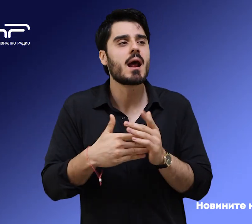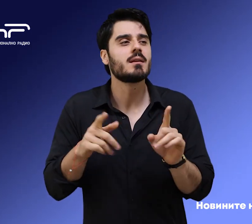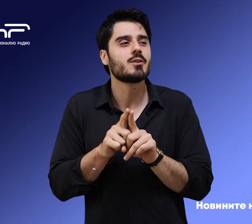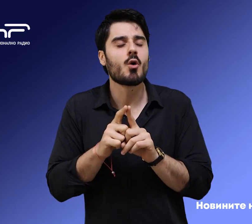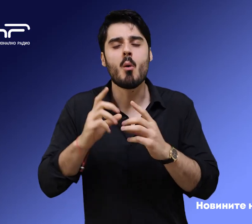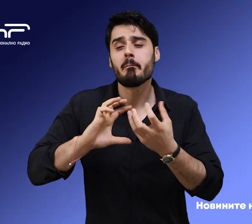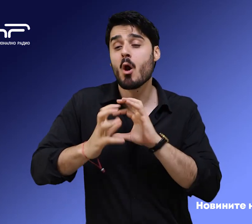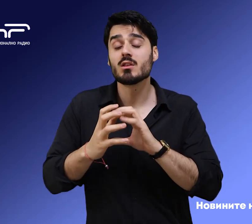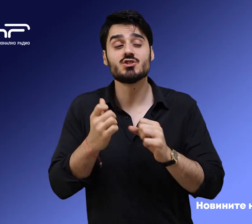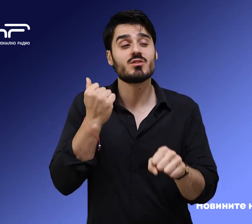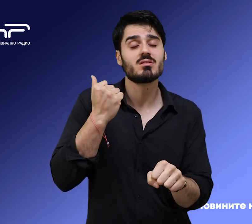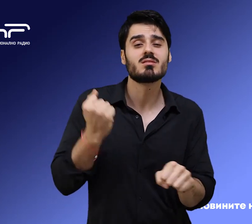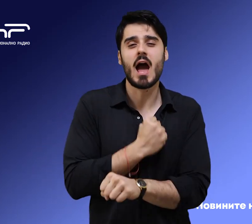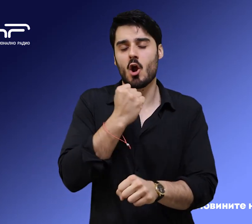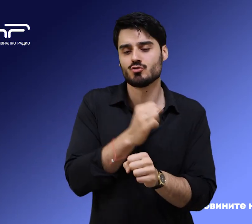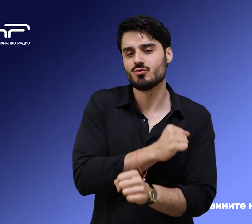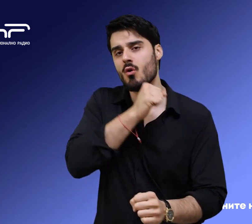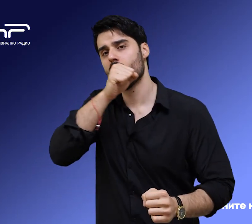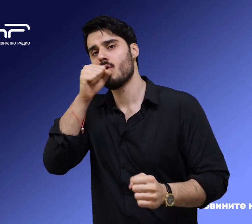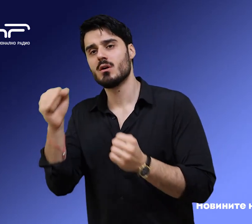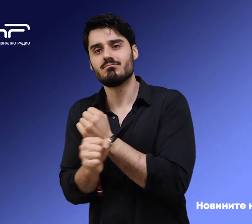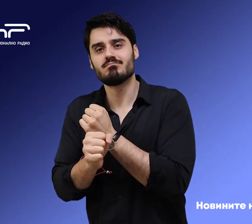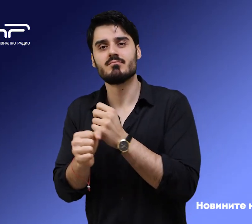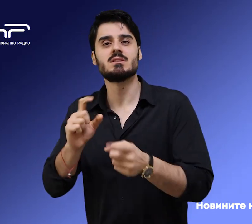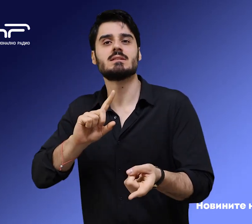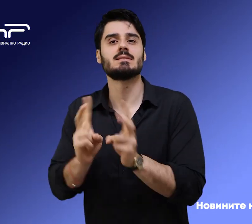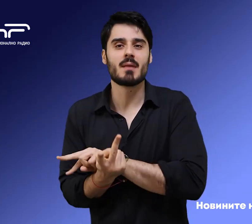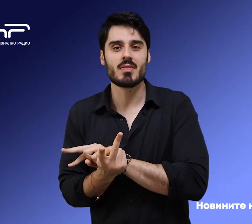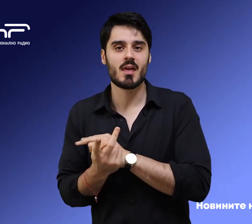-политическо назначение от бившия министр на културата Велислав Минеков.